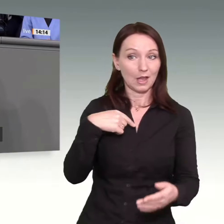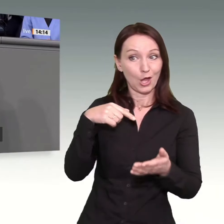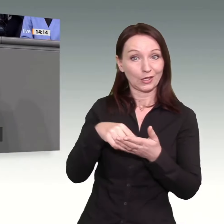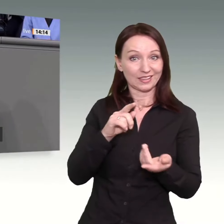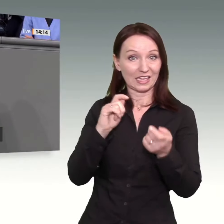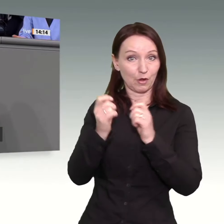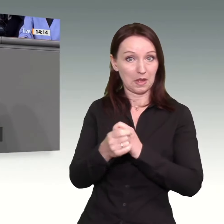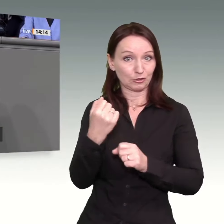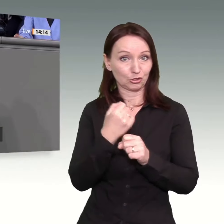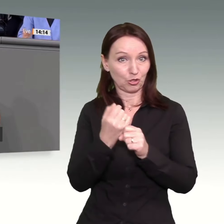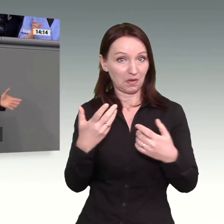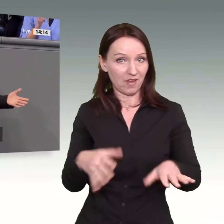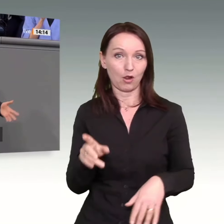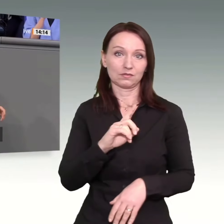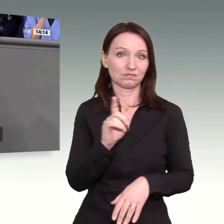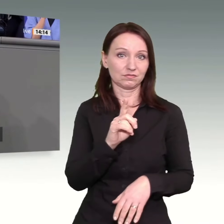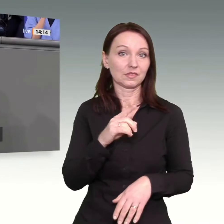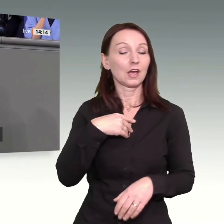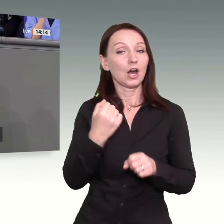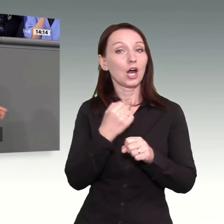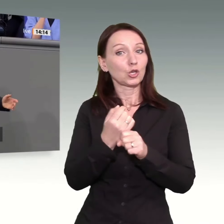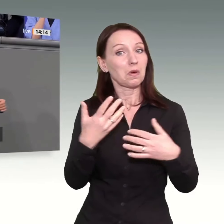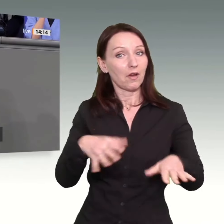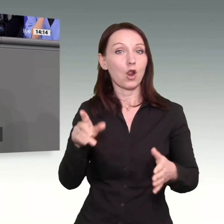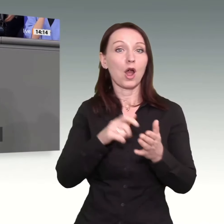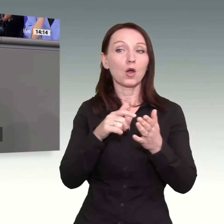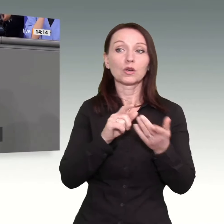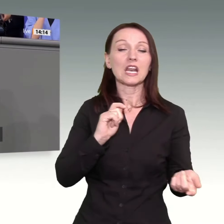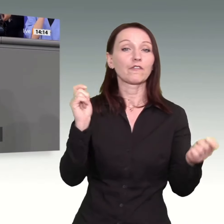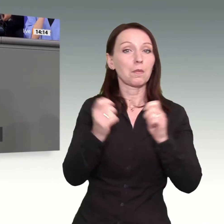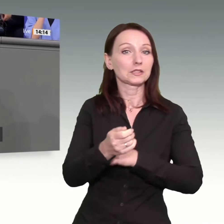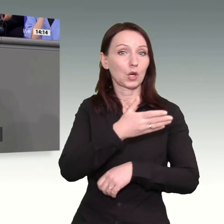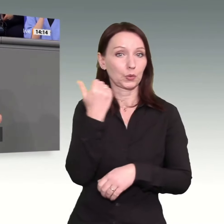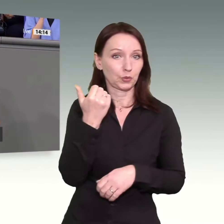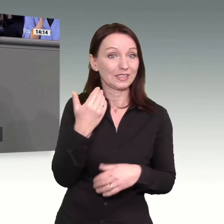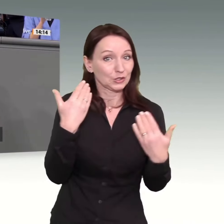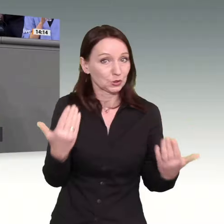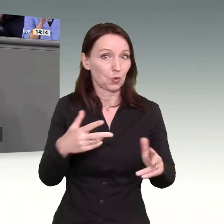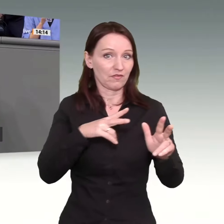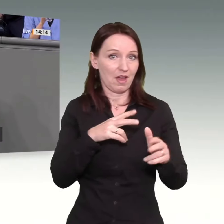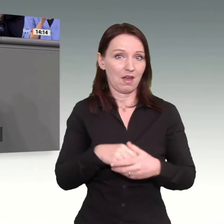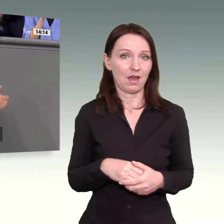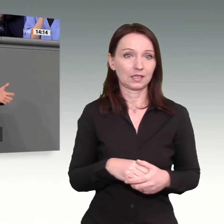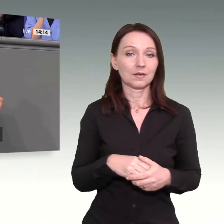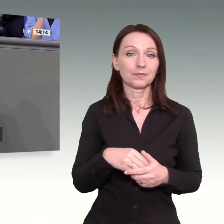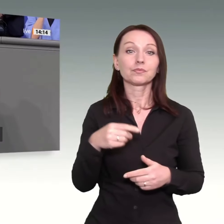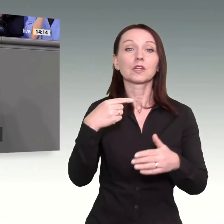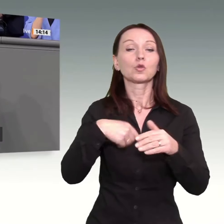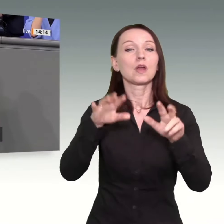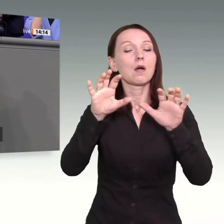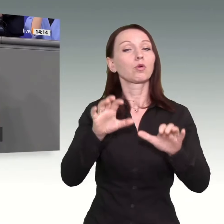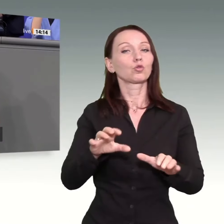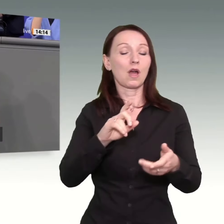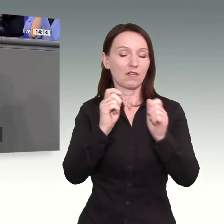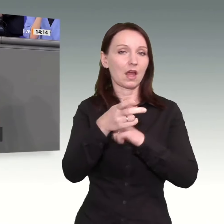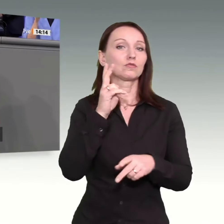ökologischen Umbau. Zum Beispiel im Braunkohletagebau werden Arbeitsplätze wegfallen. Aber auf der anderen Seite werden